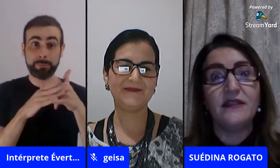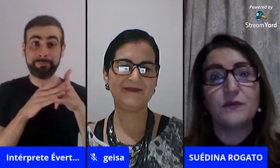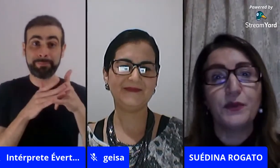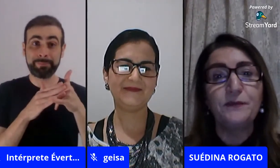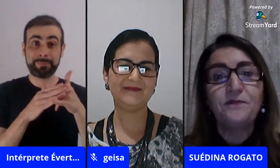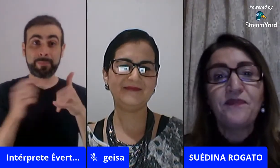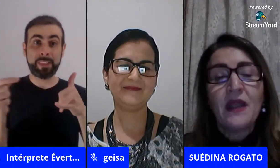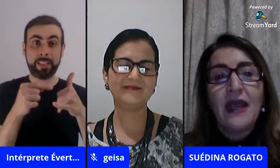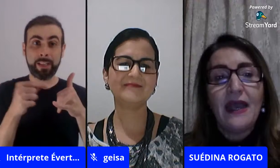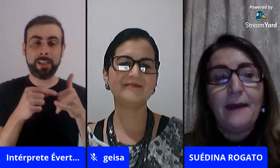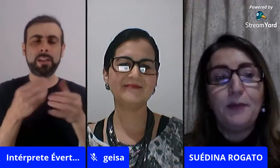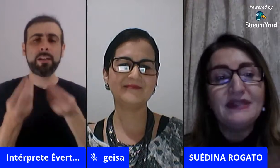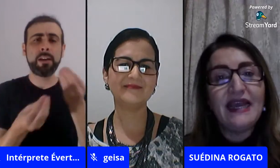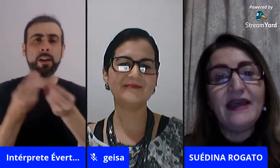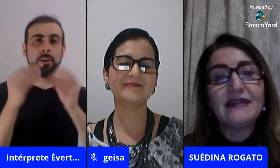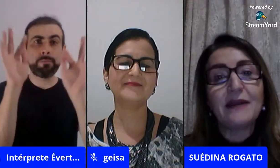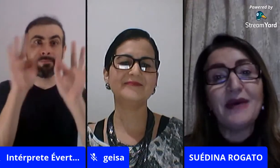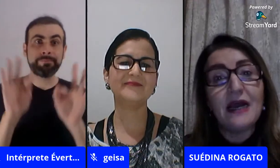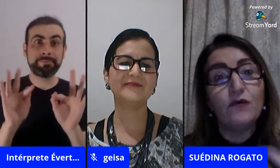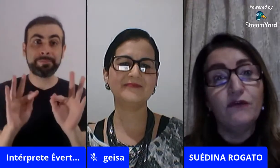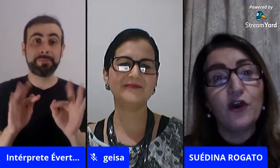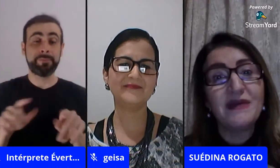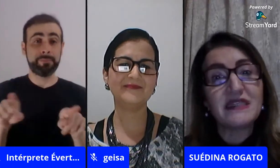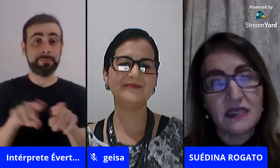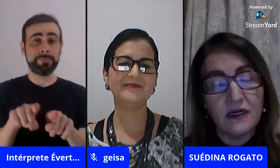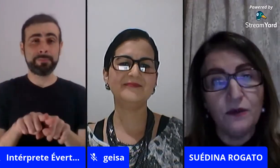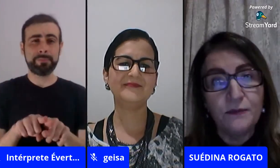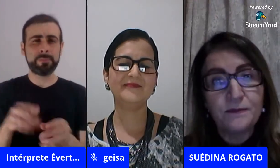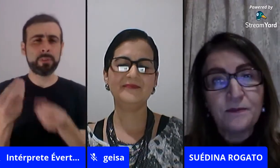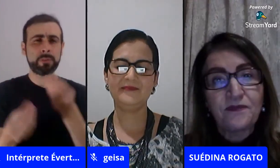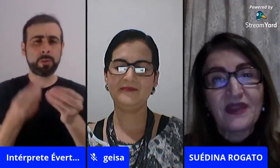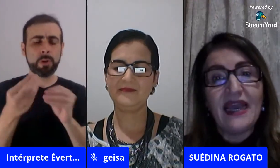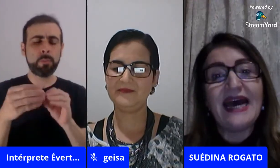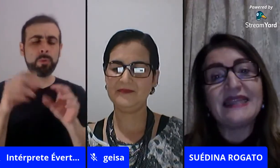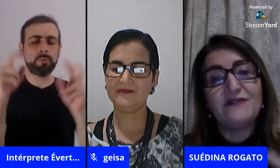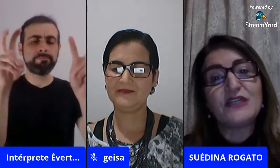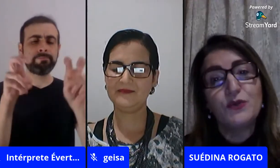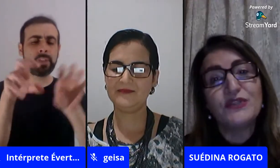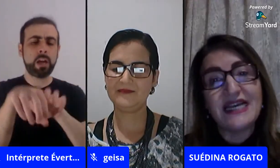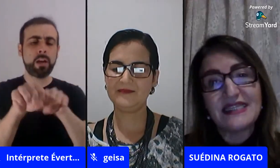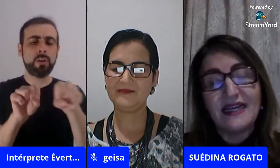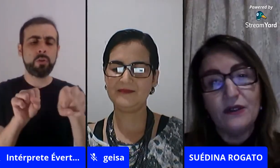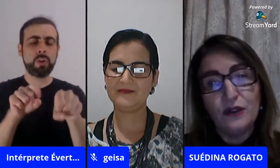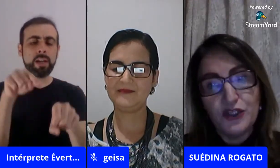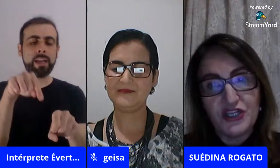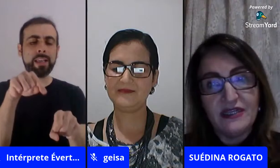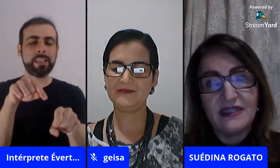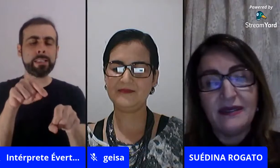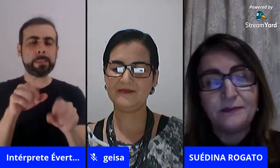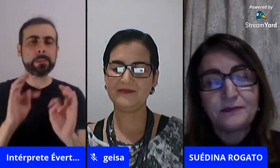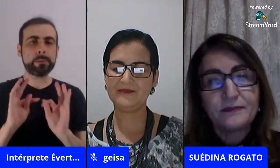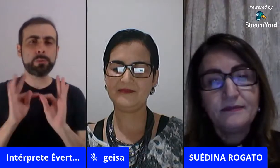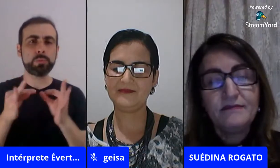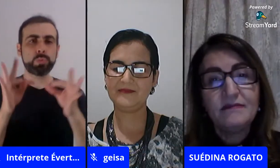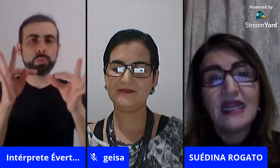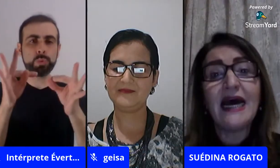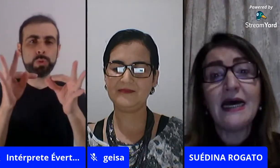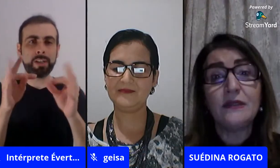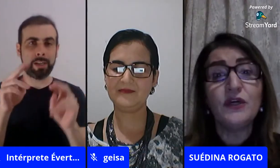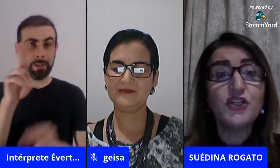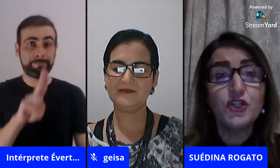muito contentes por poder trabalhar com formação através do uso das tecnologias, né.